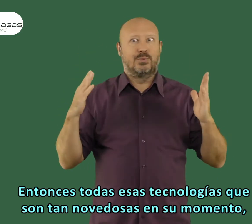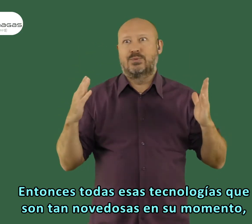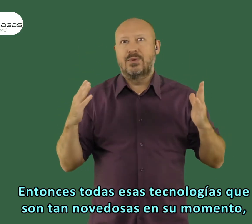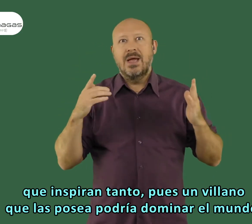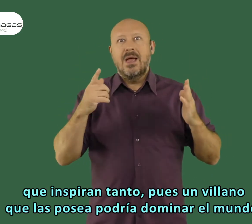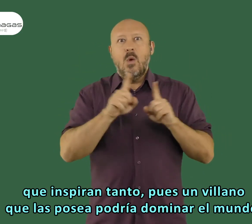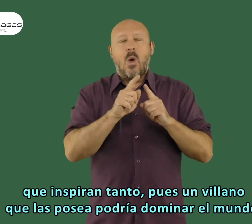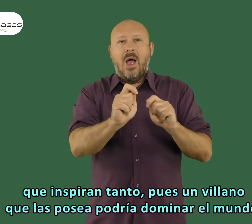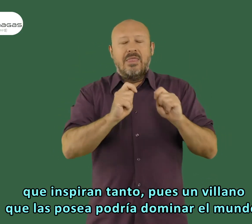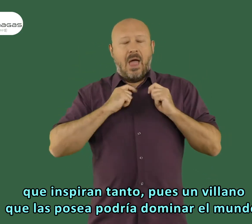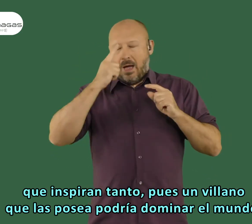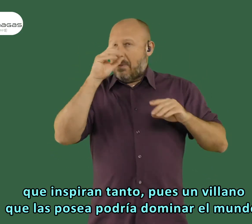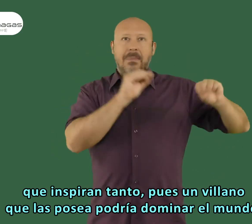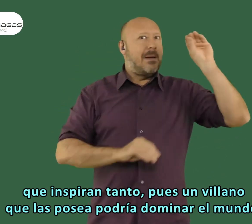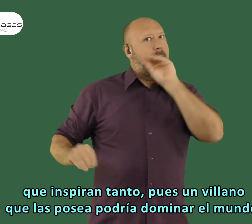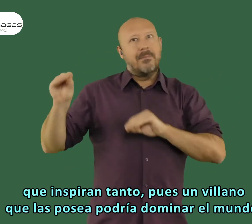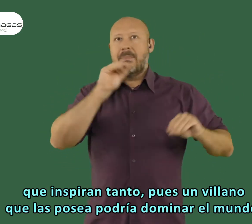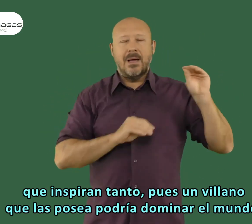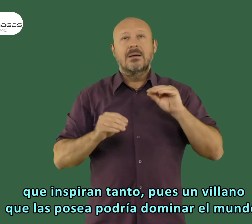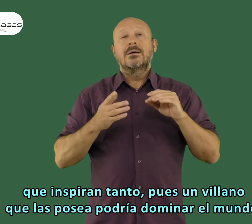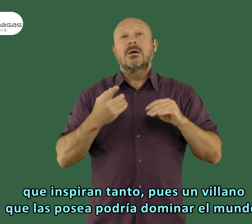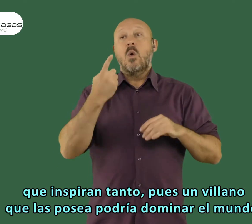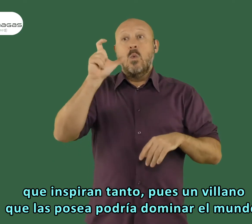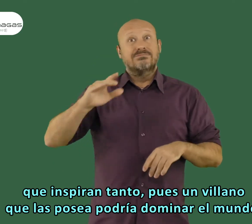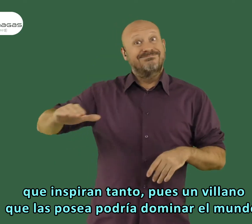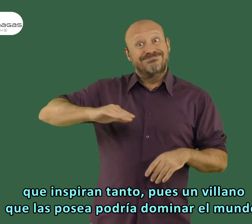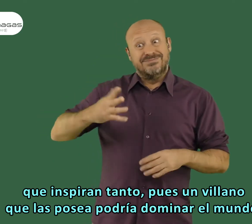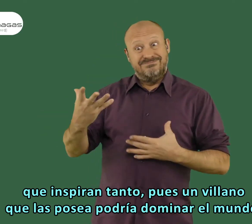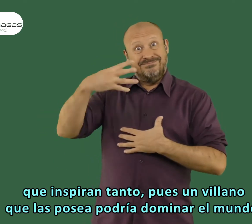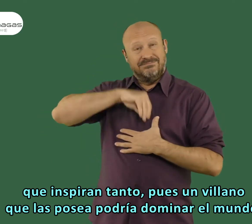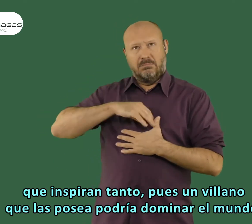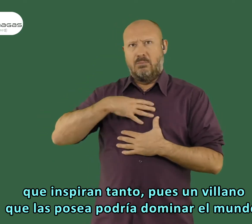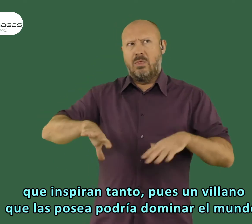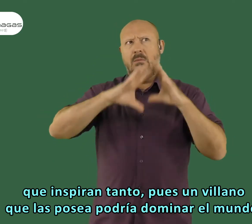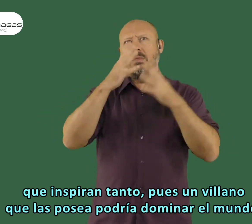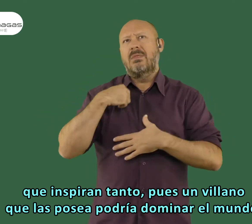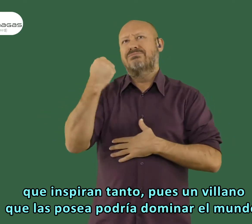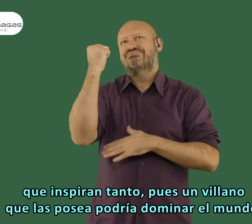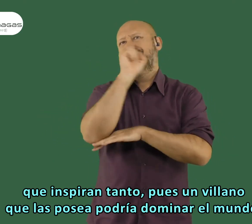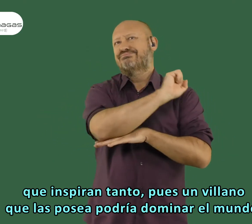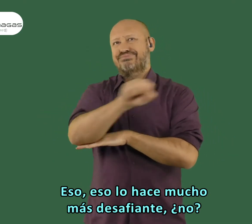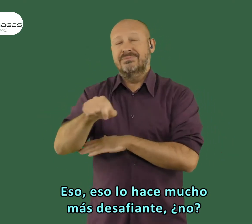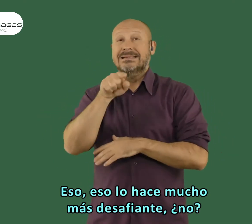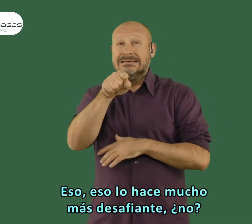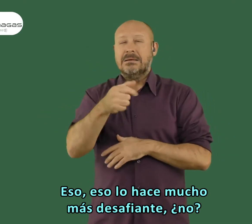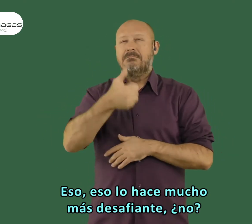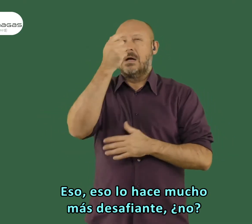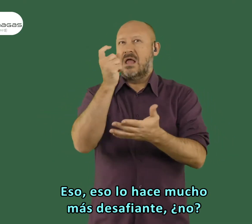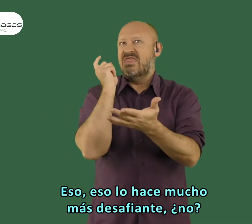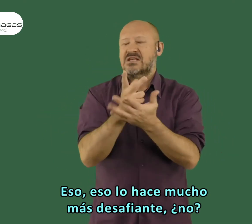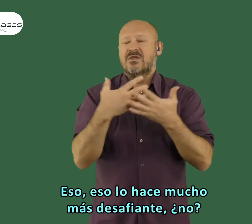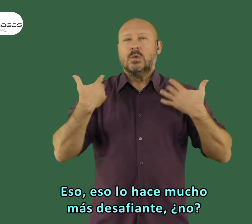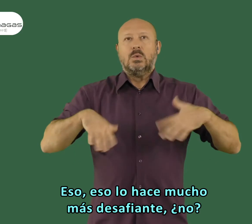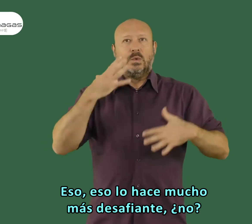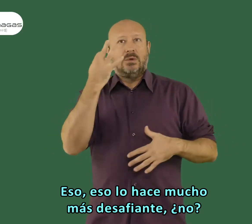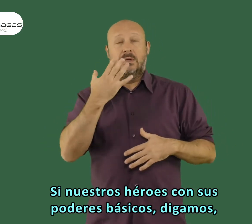novedosas en su momento, que inspiran tanto, pues un villano que las posea podría dominar el mundo. Eso lo